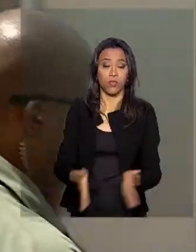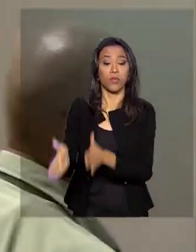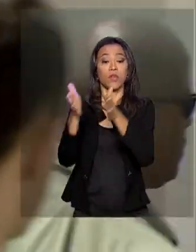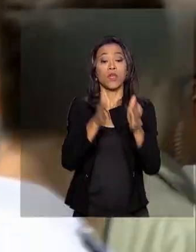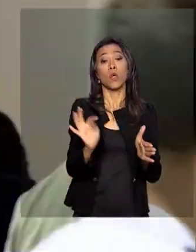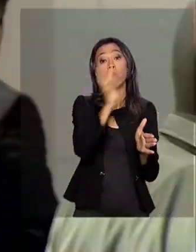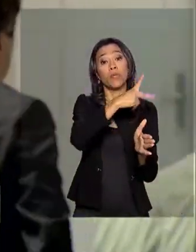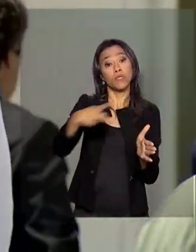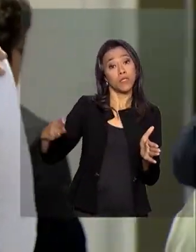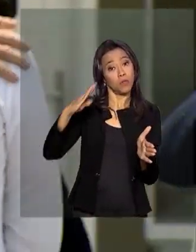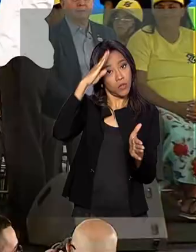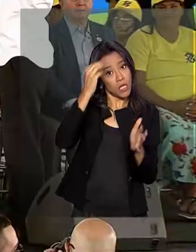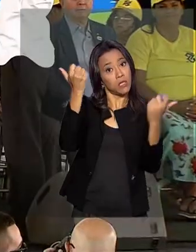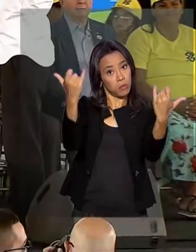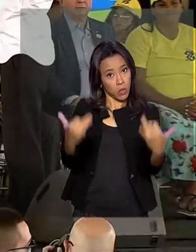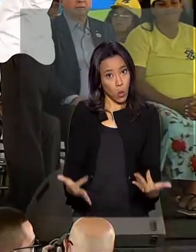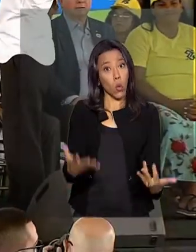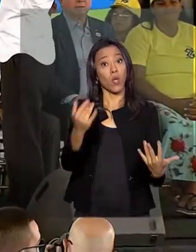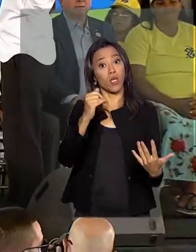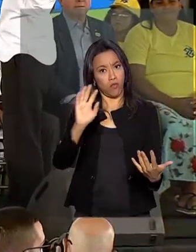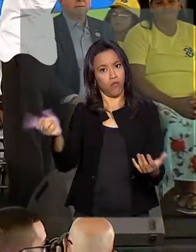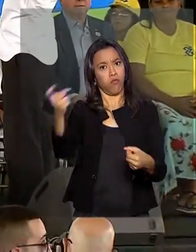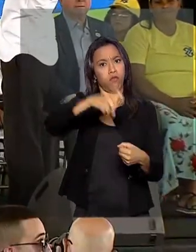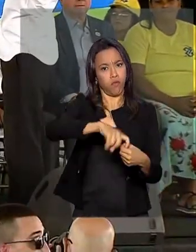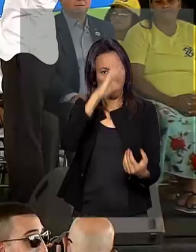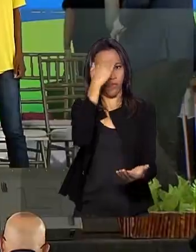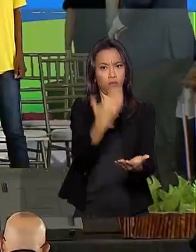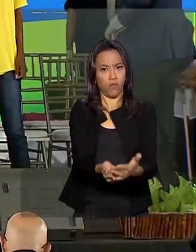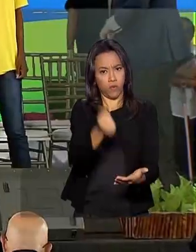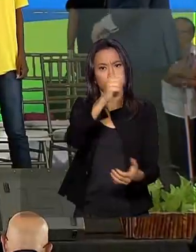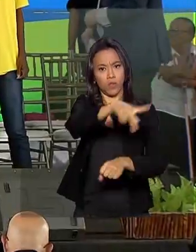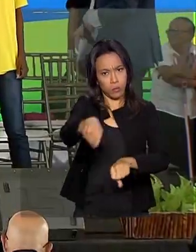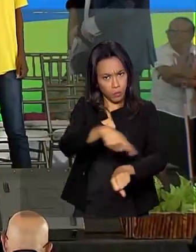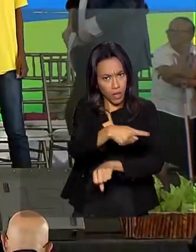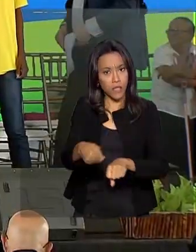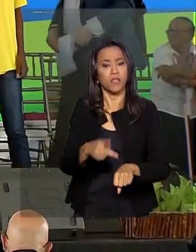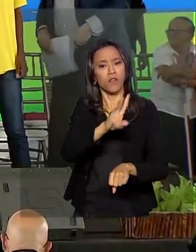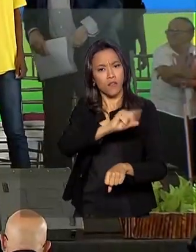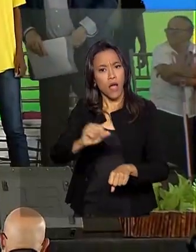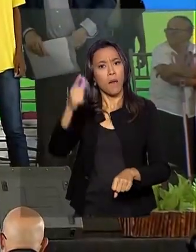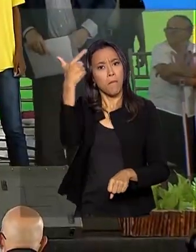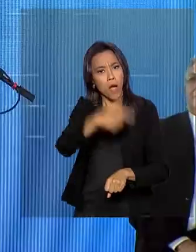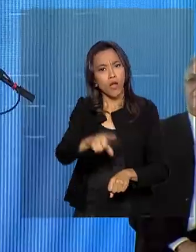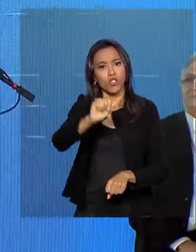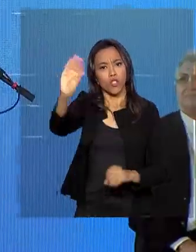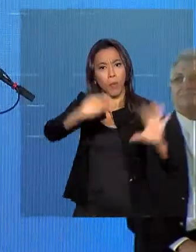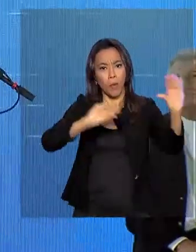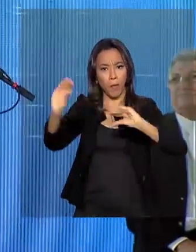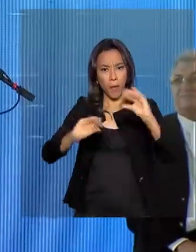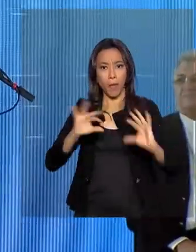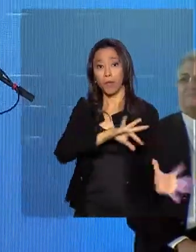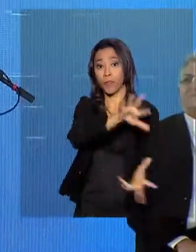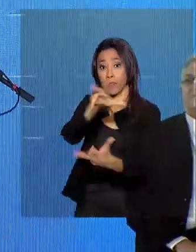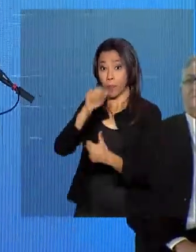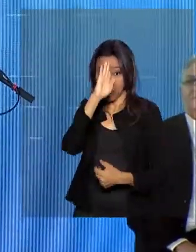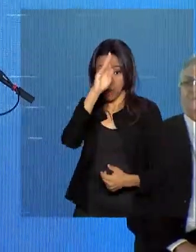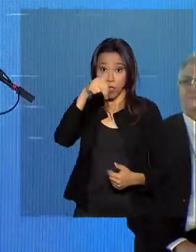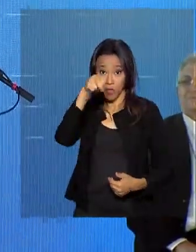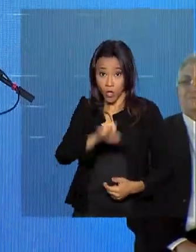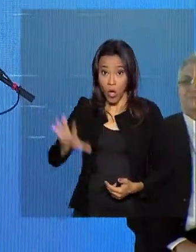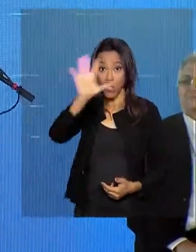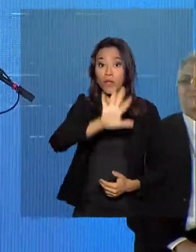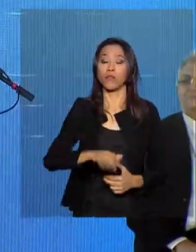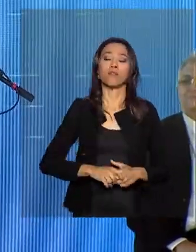que o Brasil recuperou a confiança e que o país vai receber novos investimentos internacionais, principalmente o Nordeste.